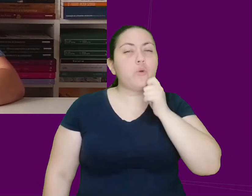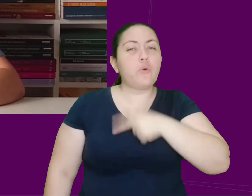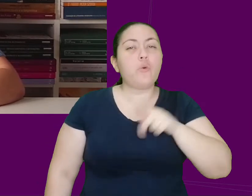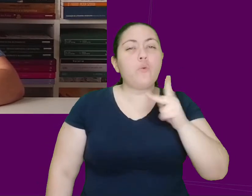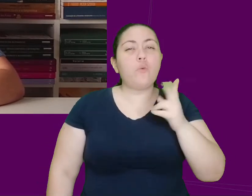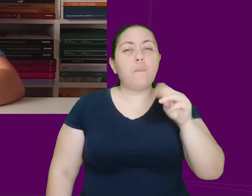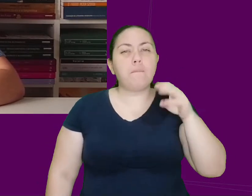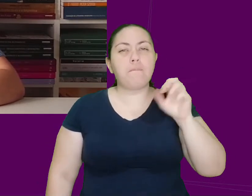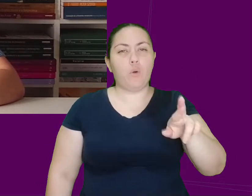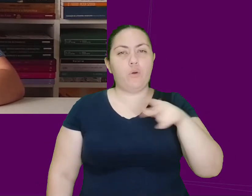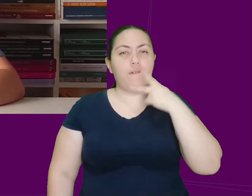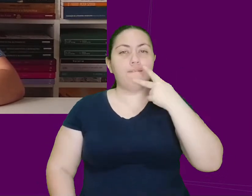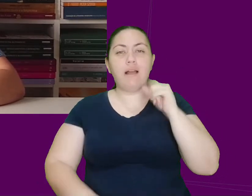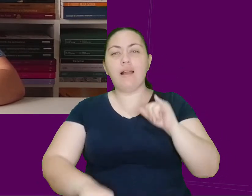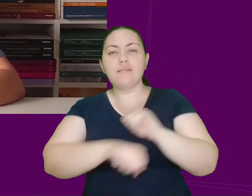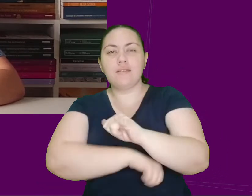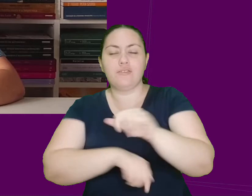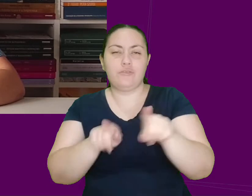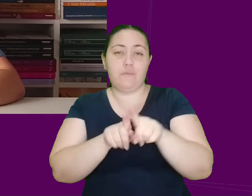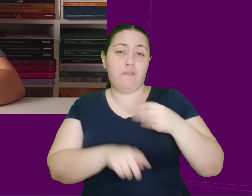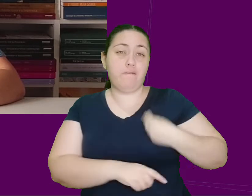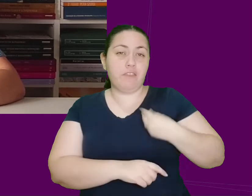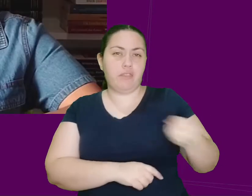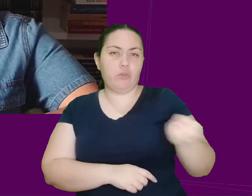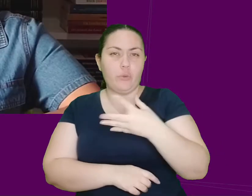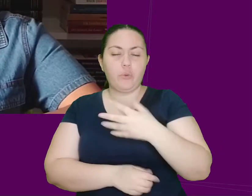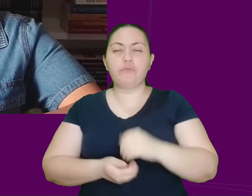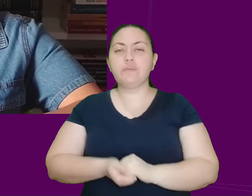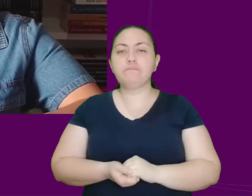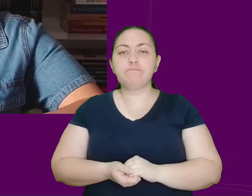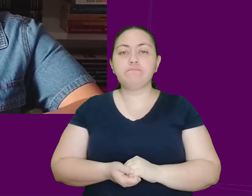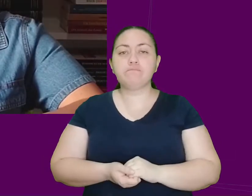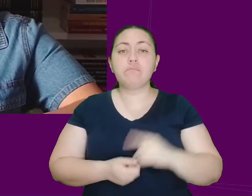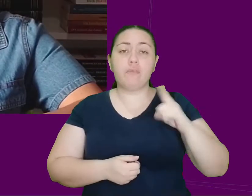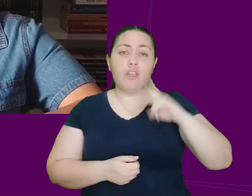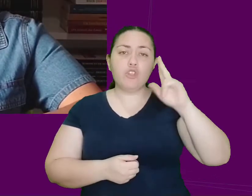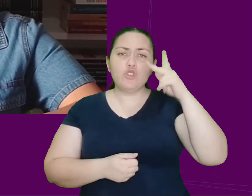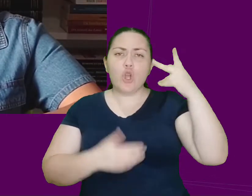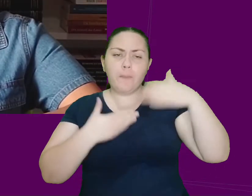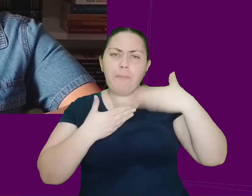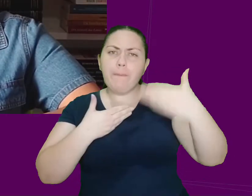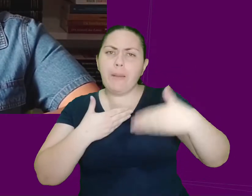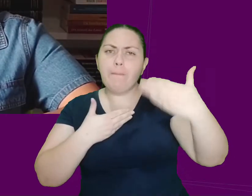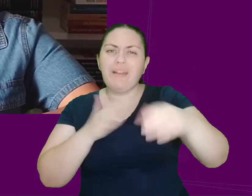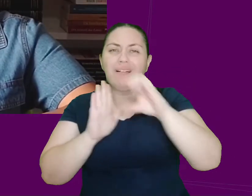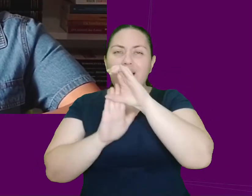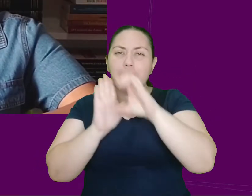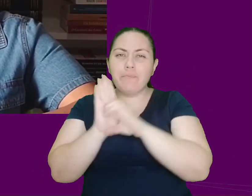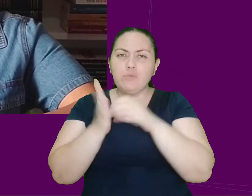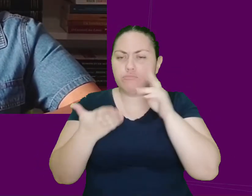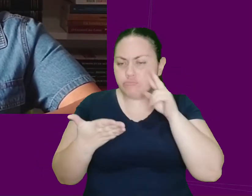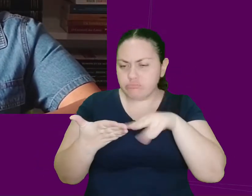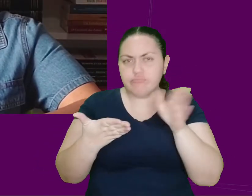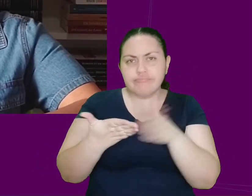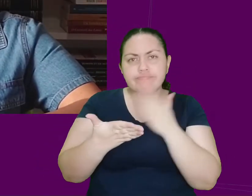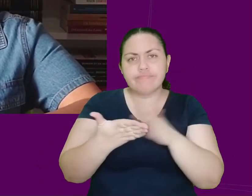seu acidente e sua nova condição de vida. Conforme a história vai avançando, a gente descobre mais informações sobre o Marcelo.